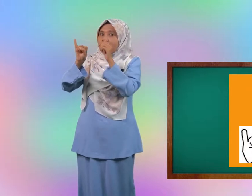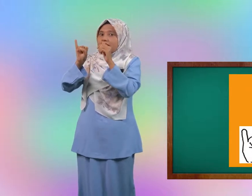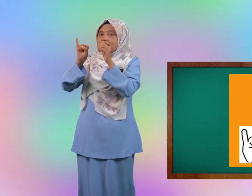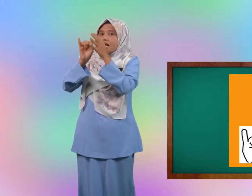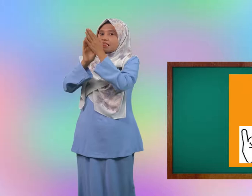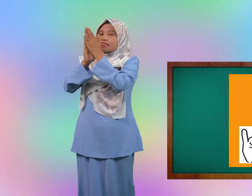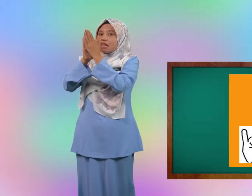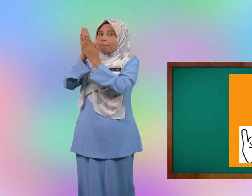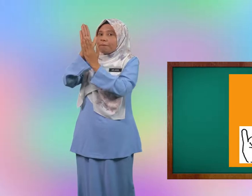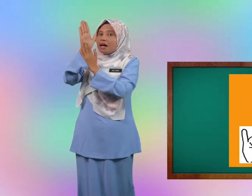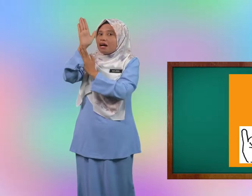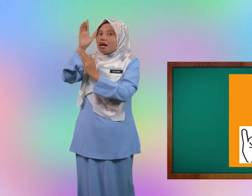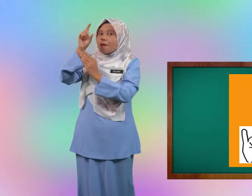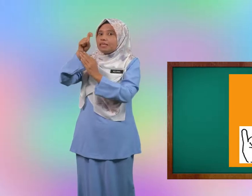tapak tapak